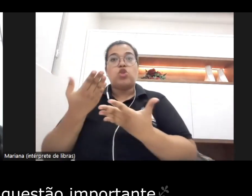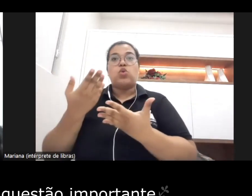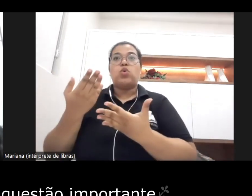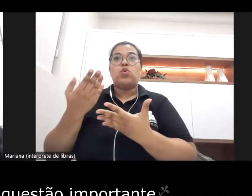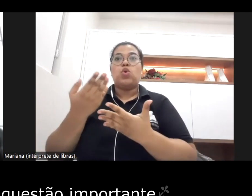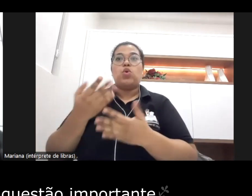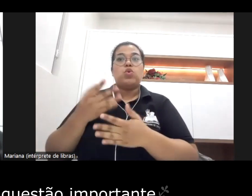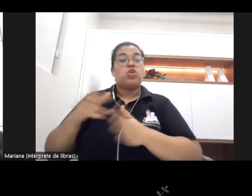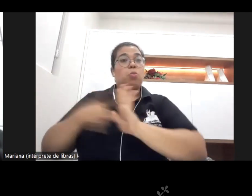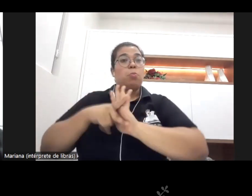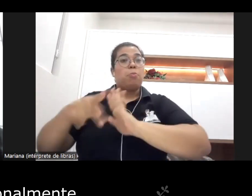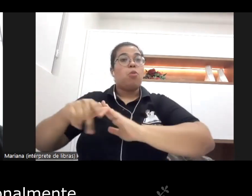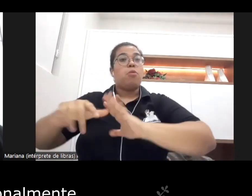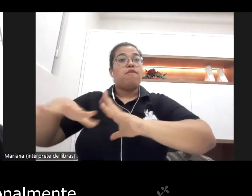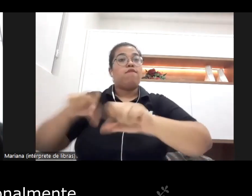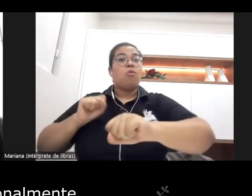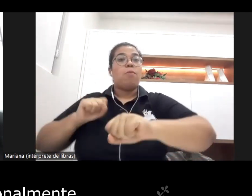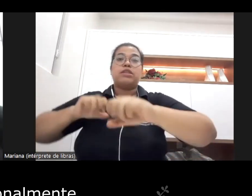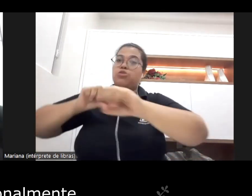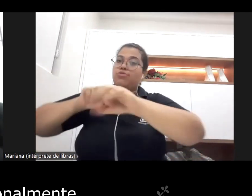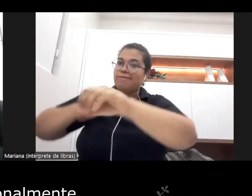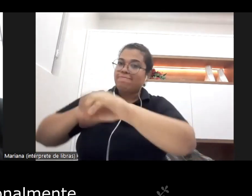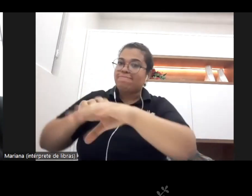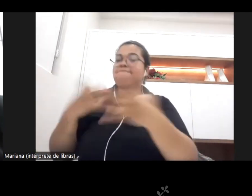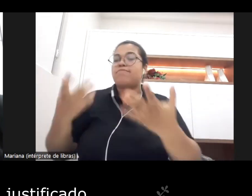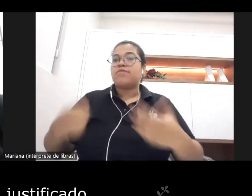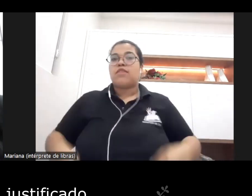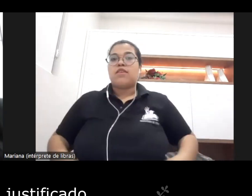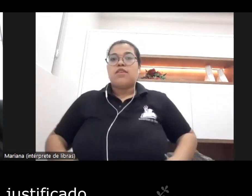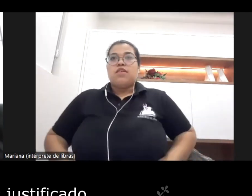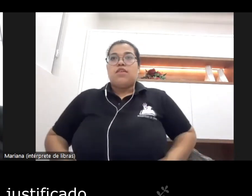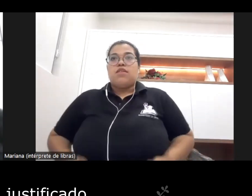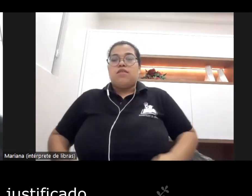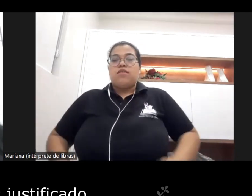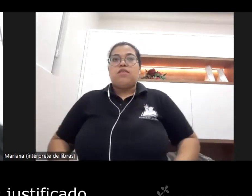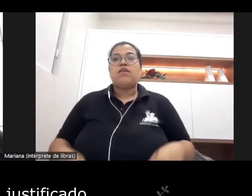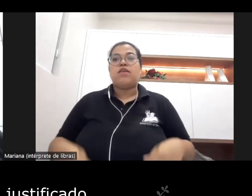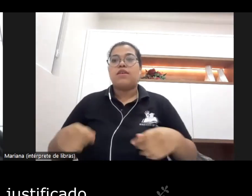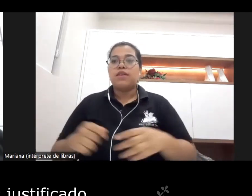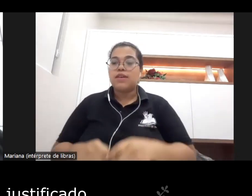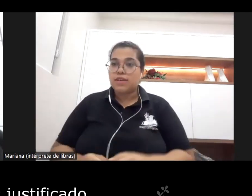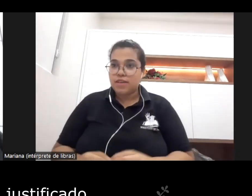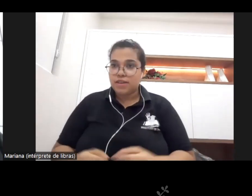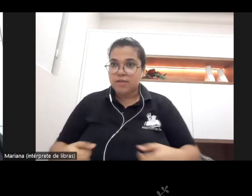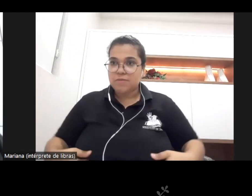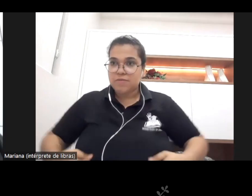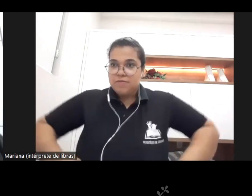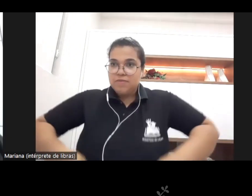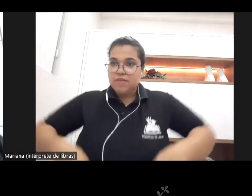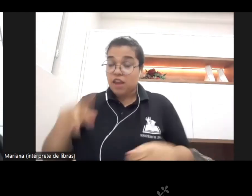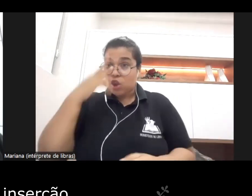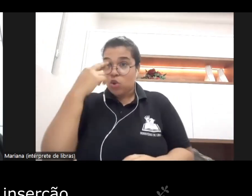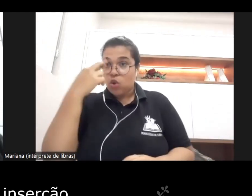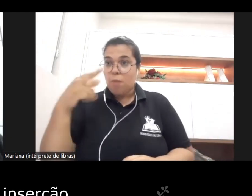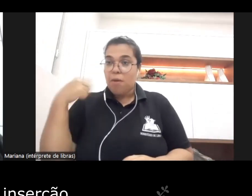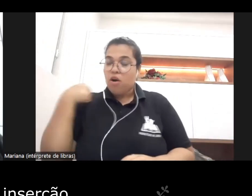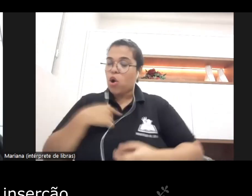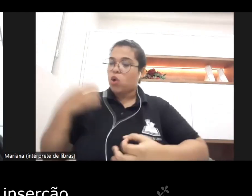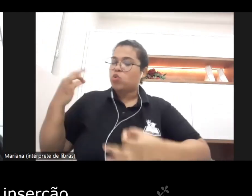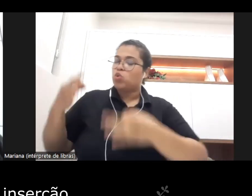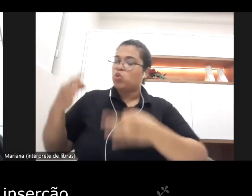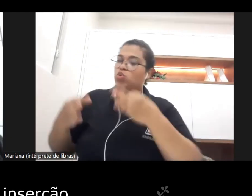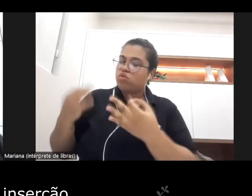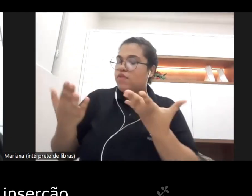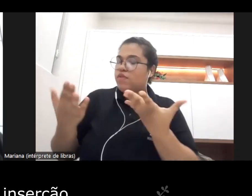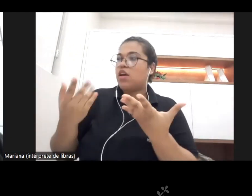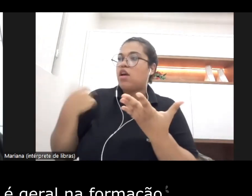questão importante e tradicionalmente nós temos justificado a nossa